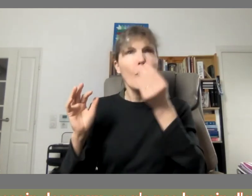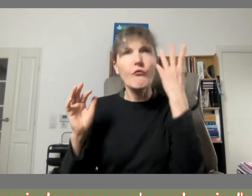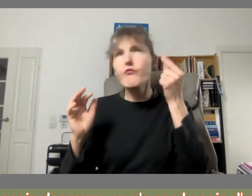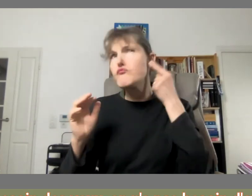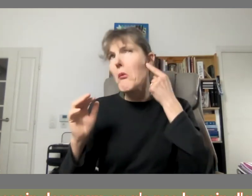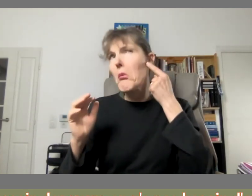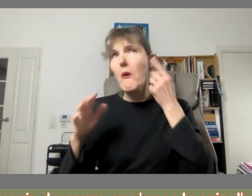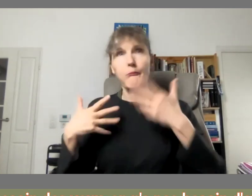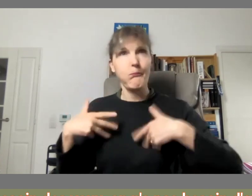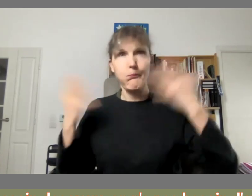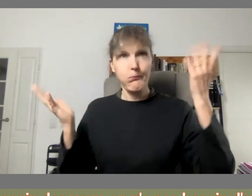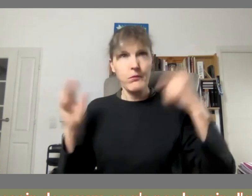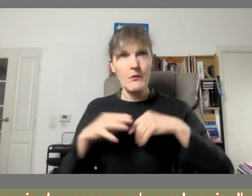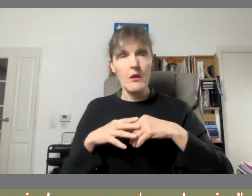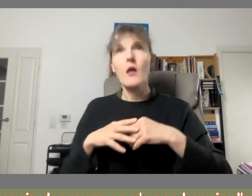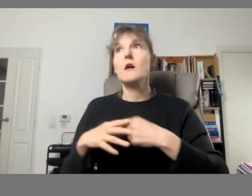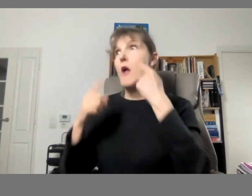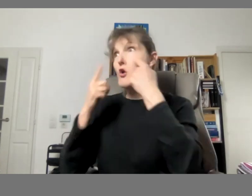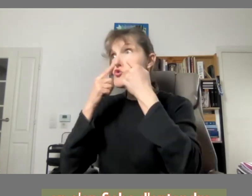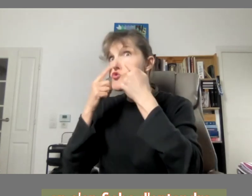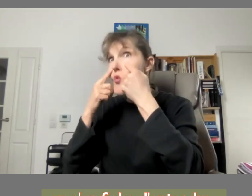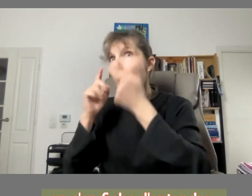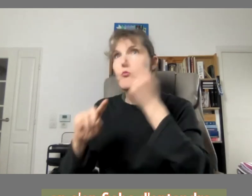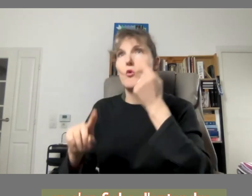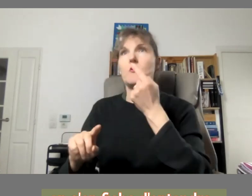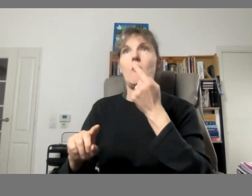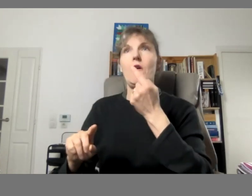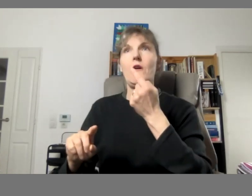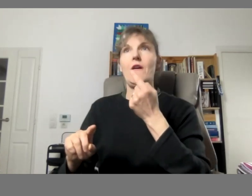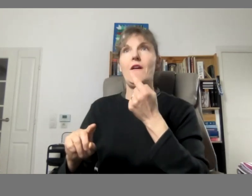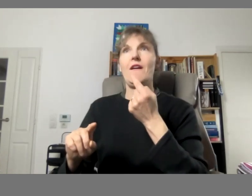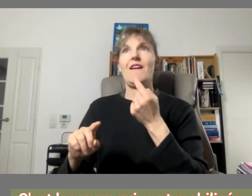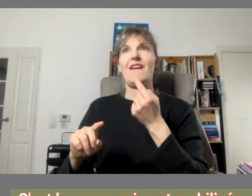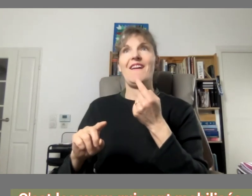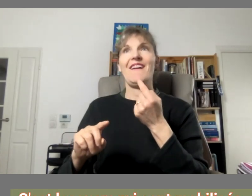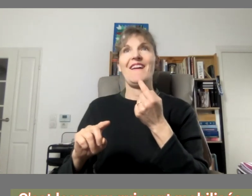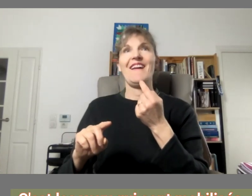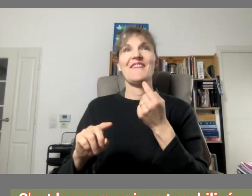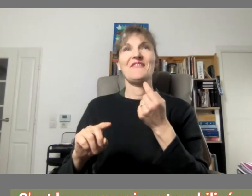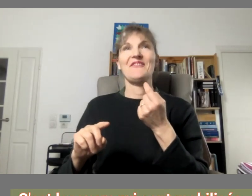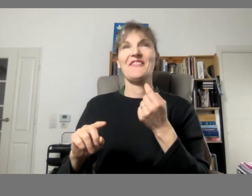besoin des yeux on n pas besoin d'entendre on s'en fiche d'entendre c'est les yeux qui sont mobilisés